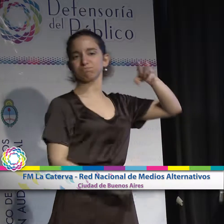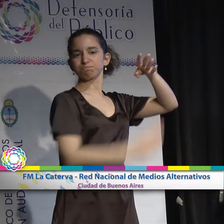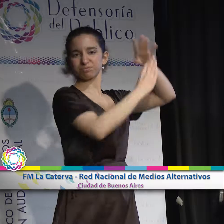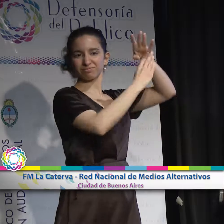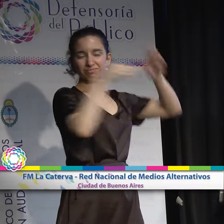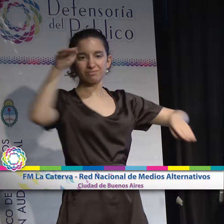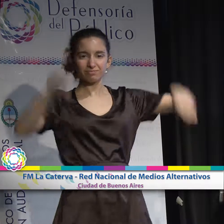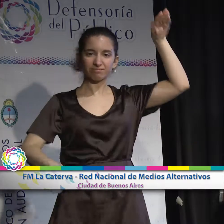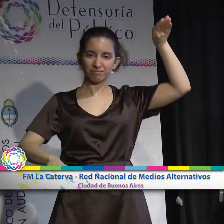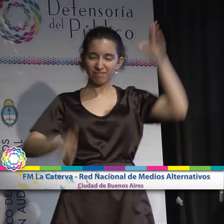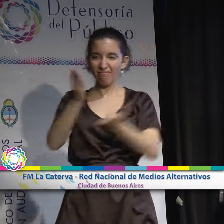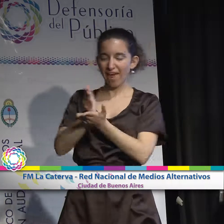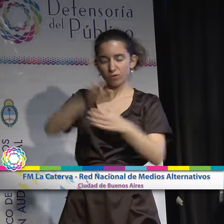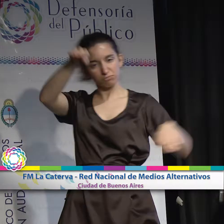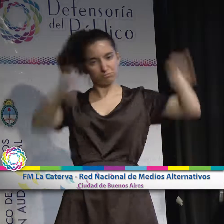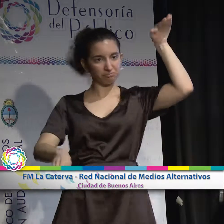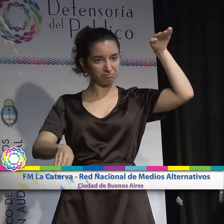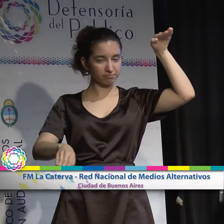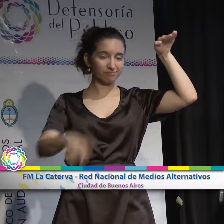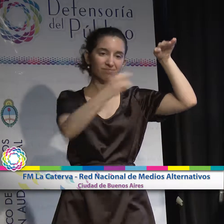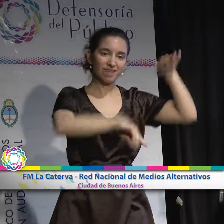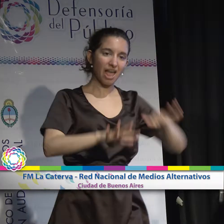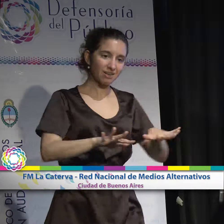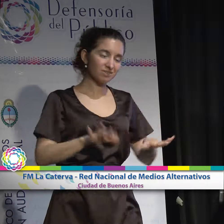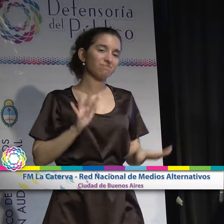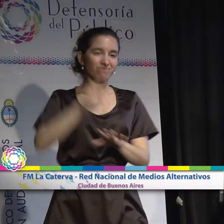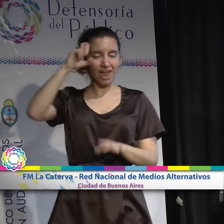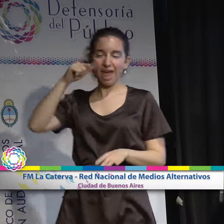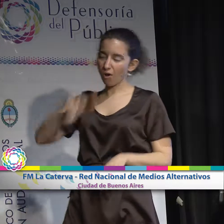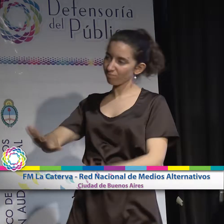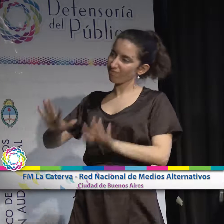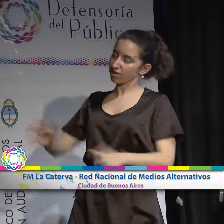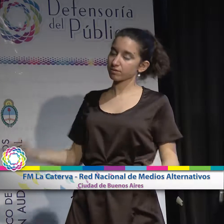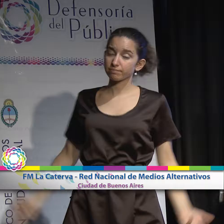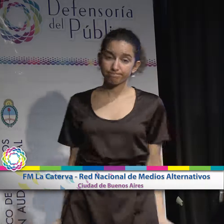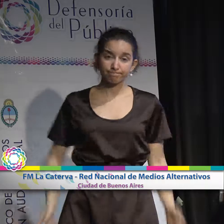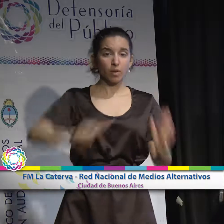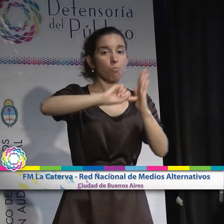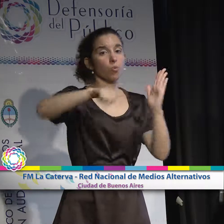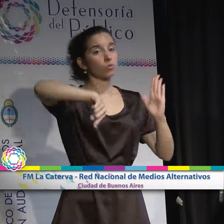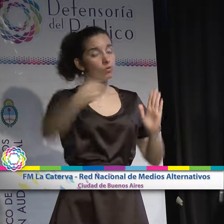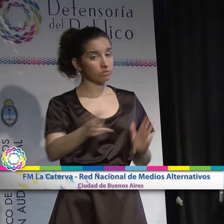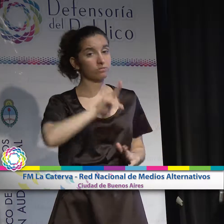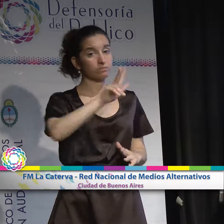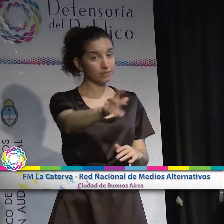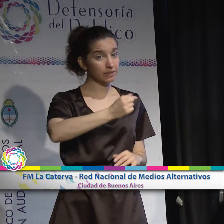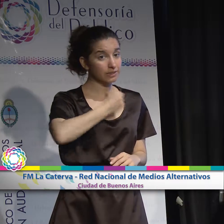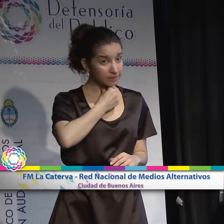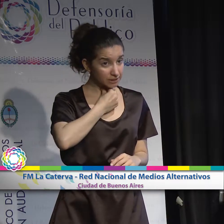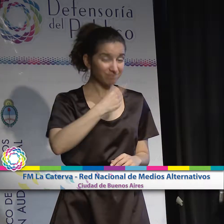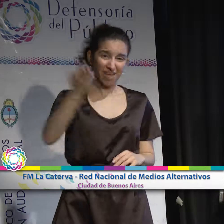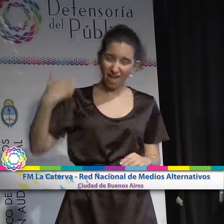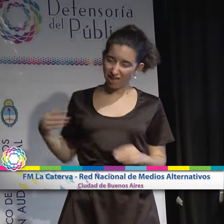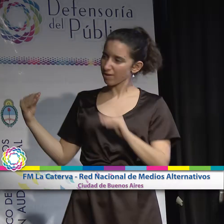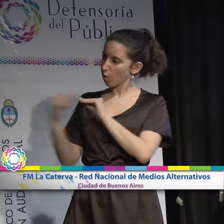sobre nuestro derecho y esto es claramente una política del ENACOM. Otro punto que no queremos dejar de señalar, como señalaron varios